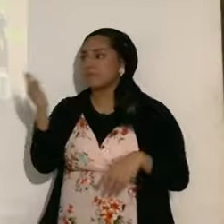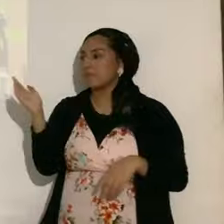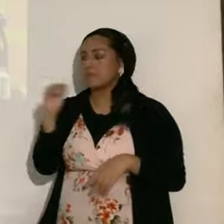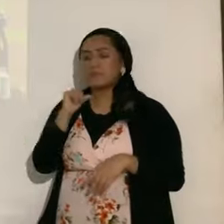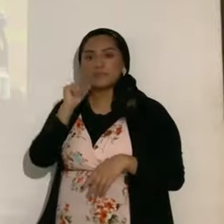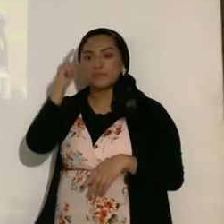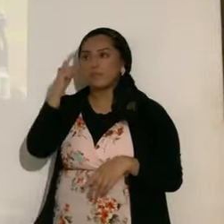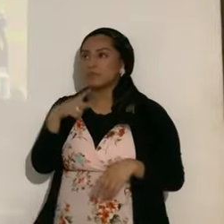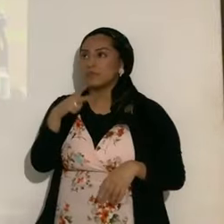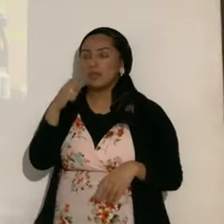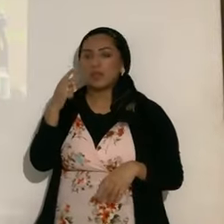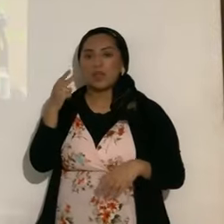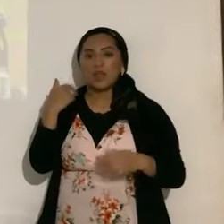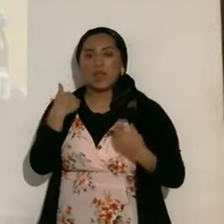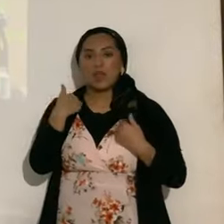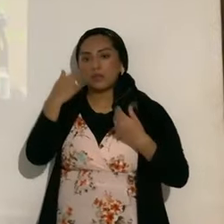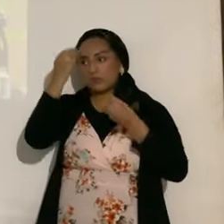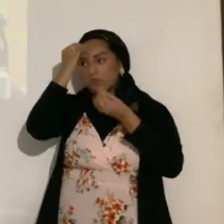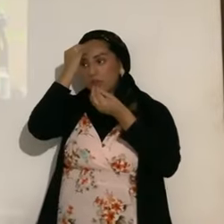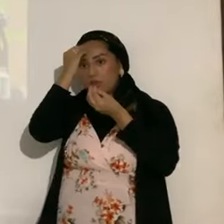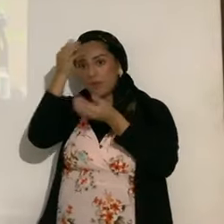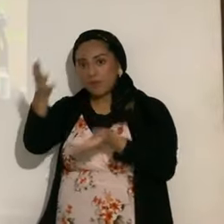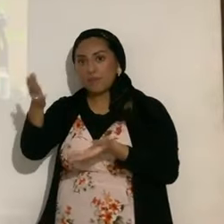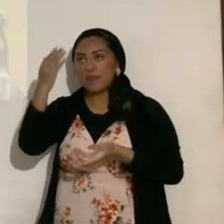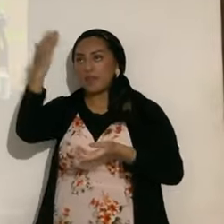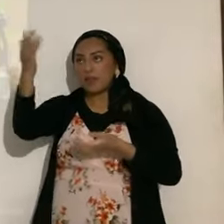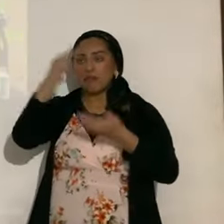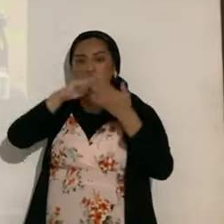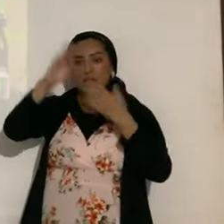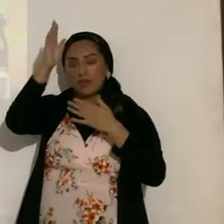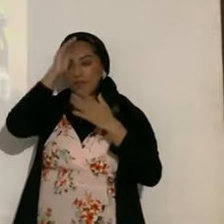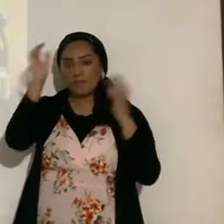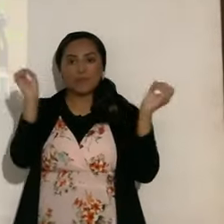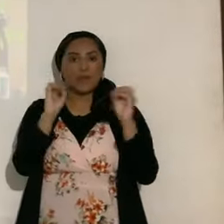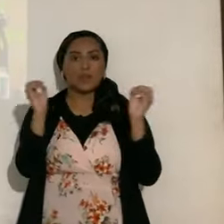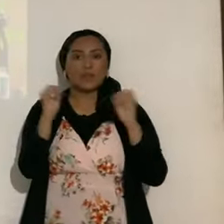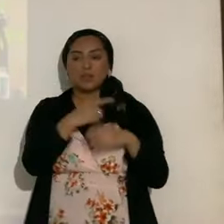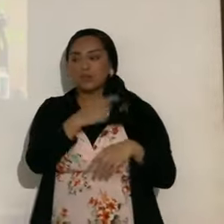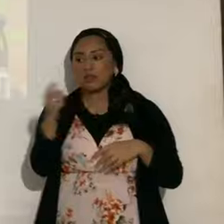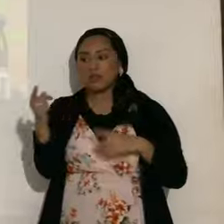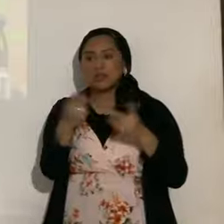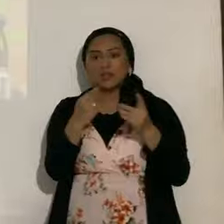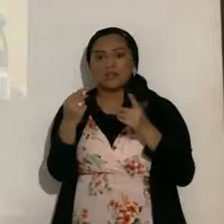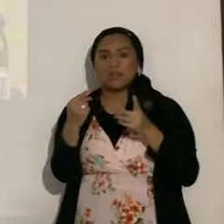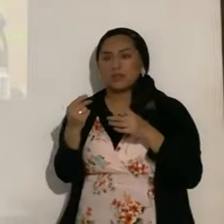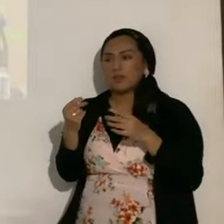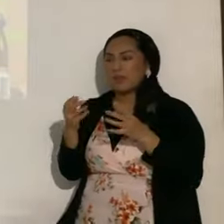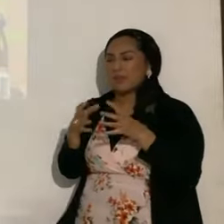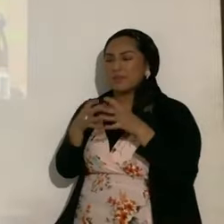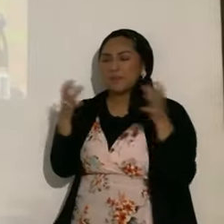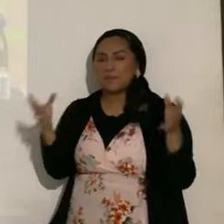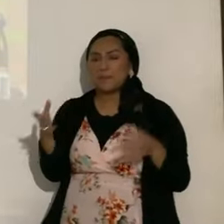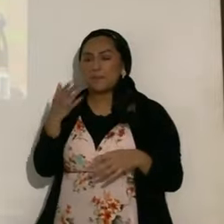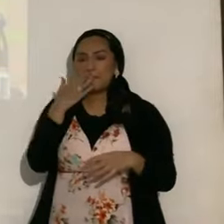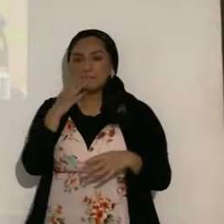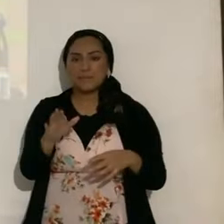ha obedecido, al eterno, se conducen, peor que bestias, asesinatos,